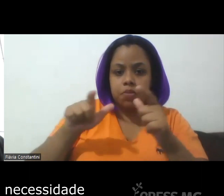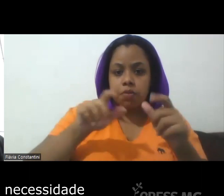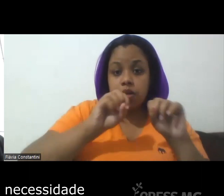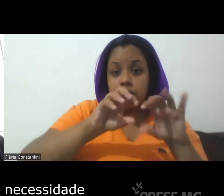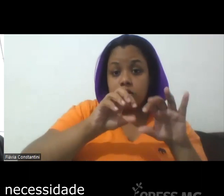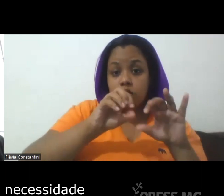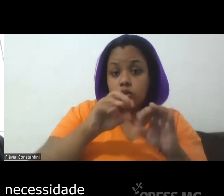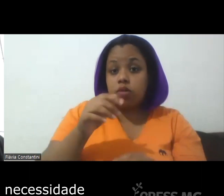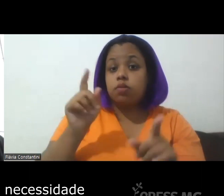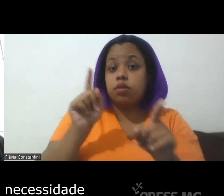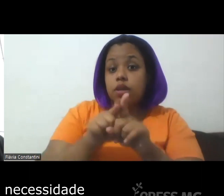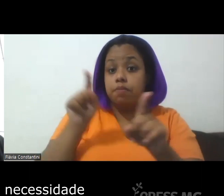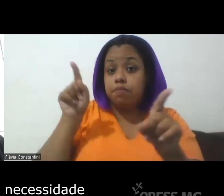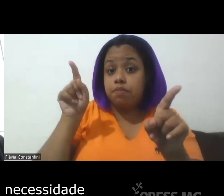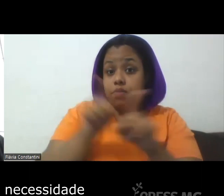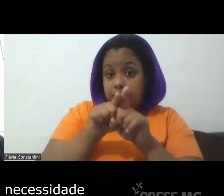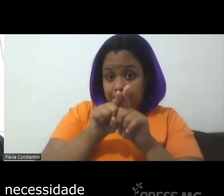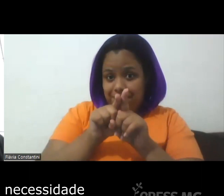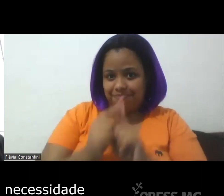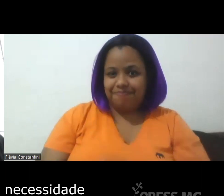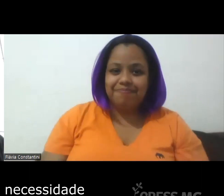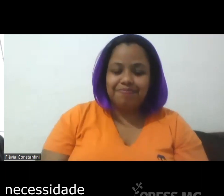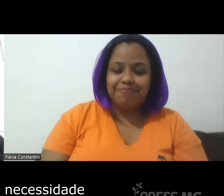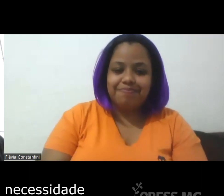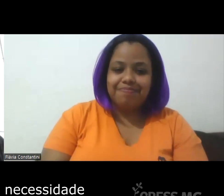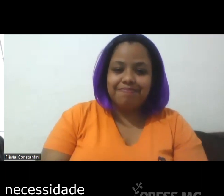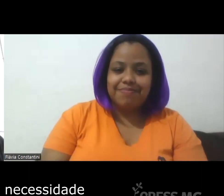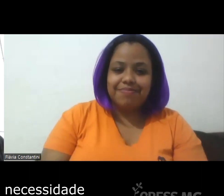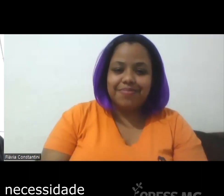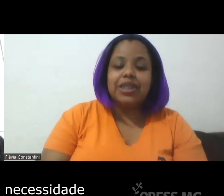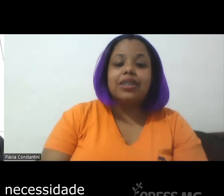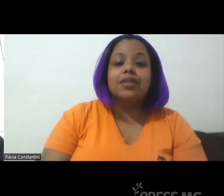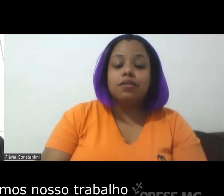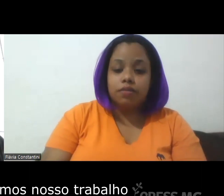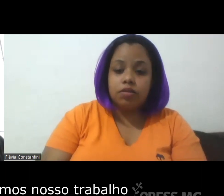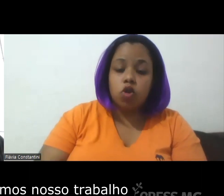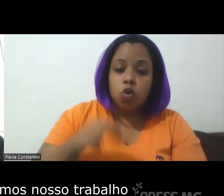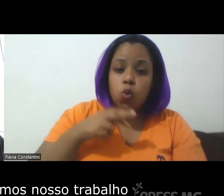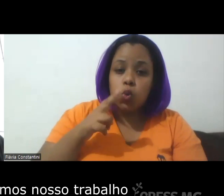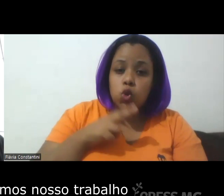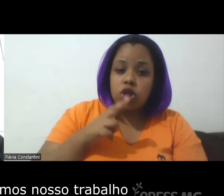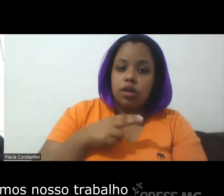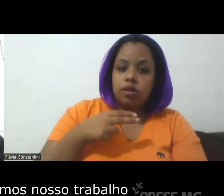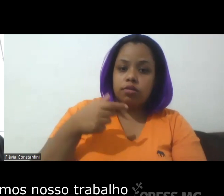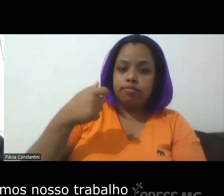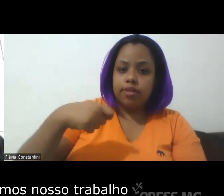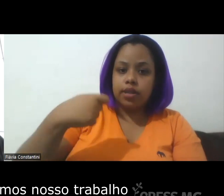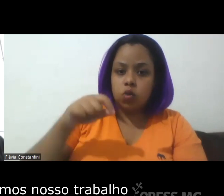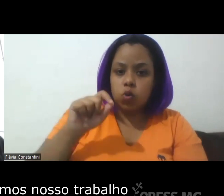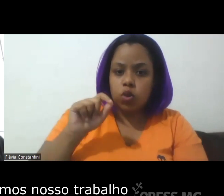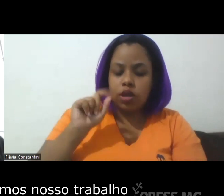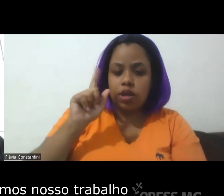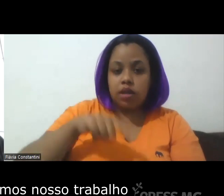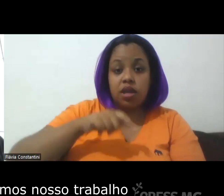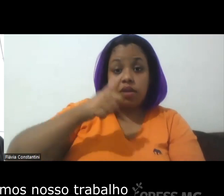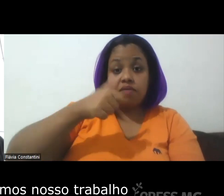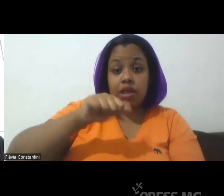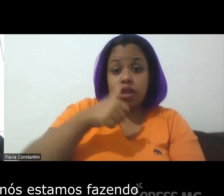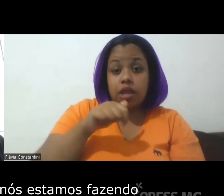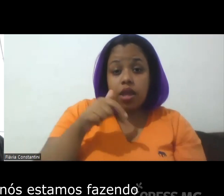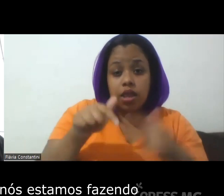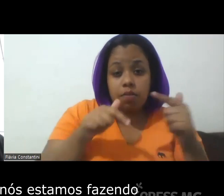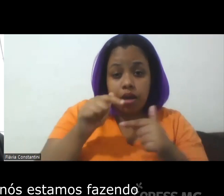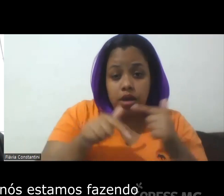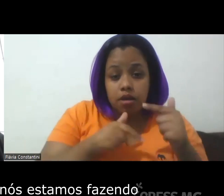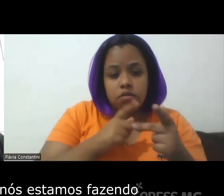a a urgência e necessidade né também de avaliarmos nosso trabalho né